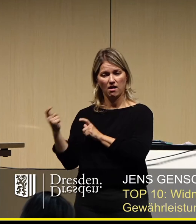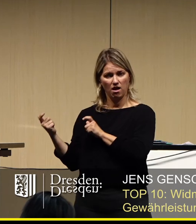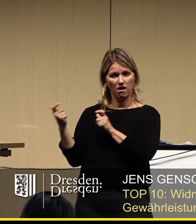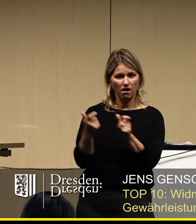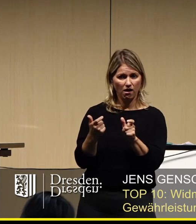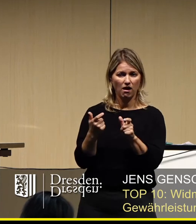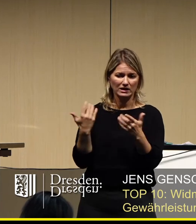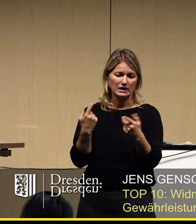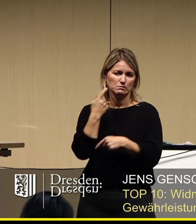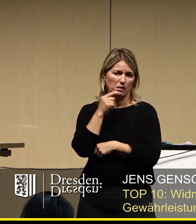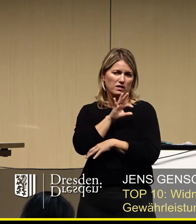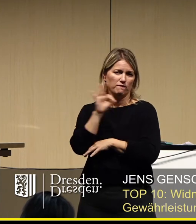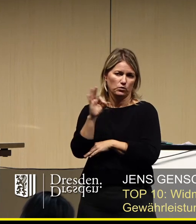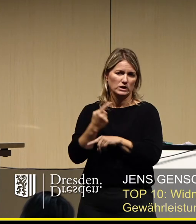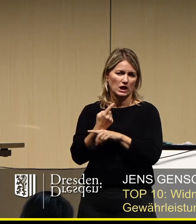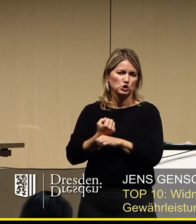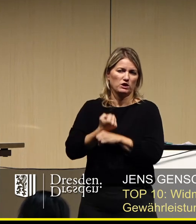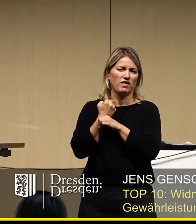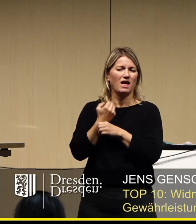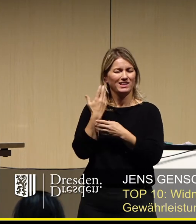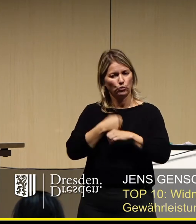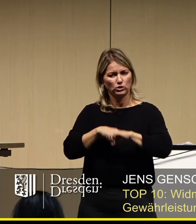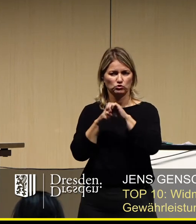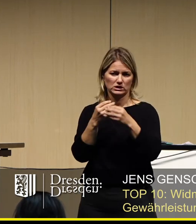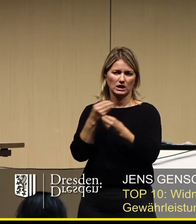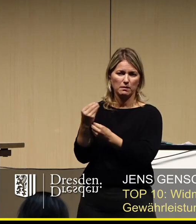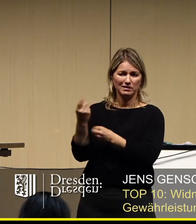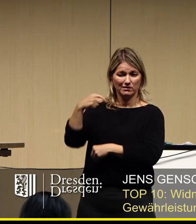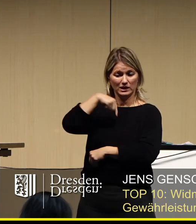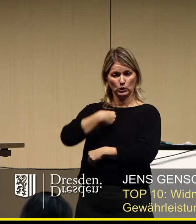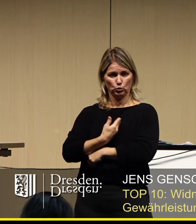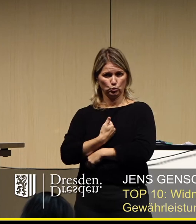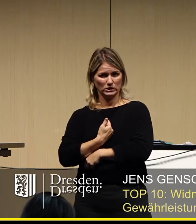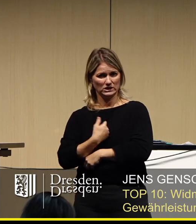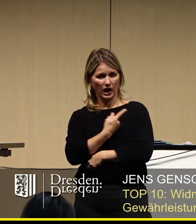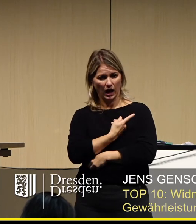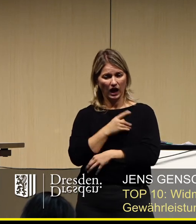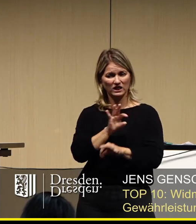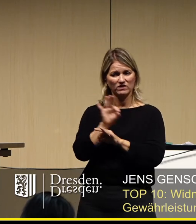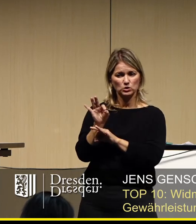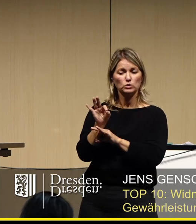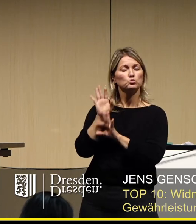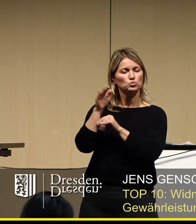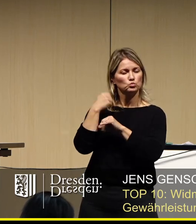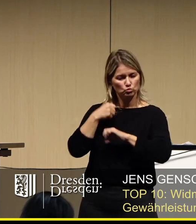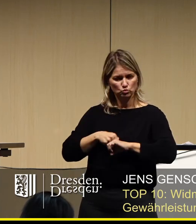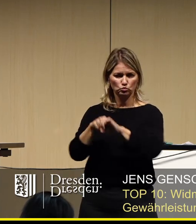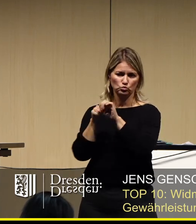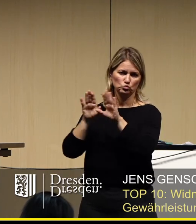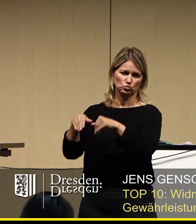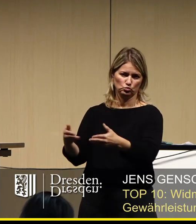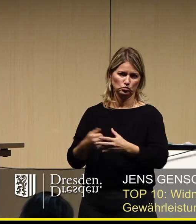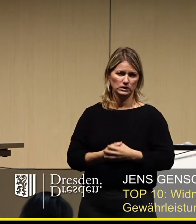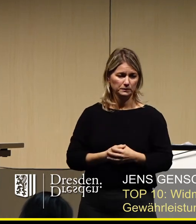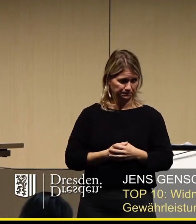schweren Zeiten eine Unterstützung erfahren und denen eine gewisse Unsicherheit in diesem Markt sozusagen auch von Seite der Stadt Dresden noch mehr genommen wird.